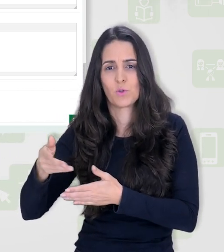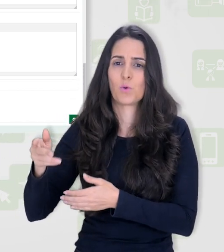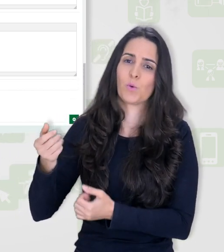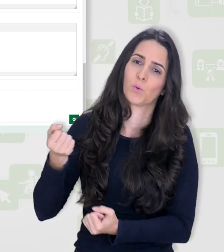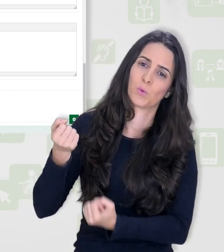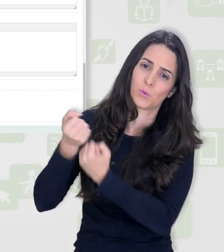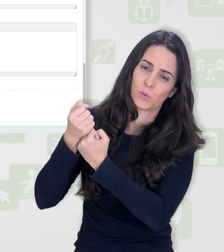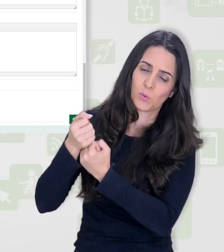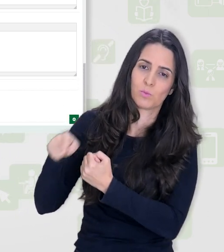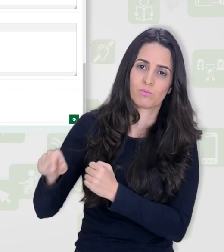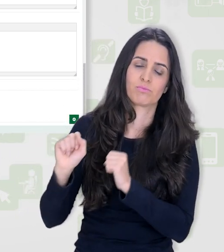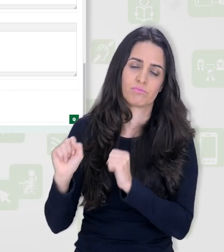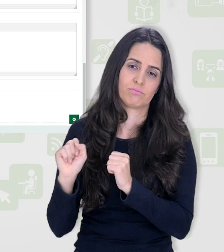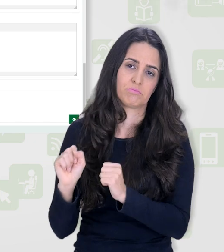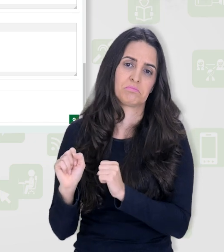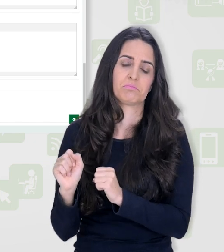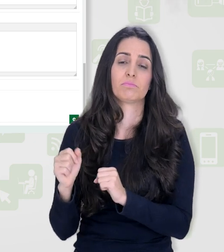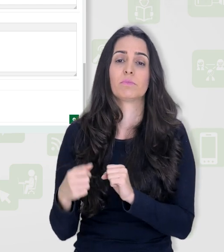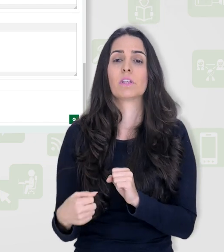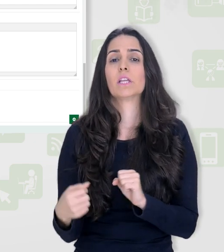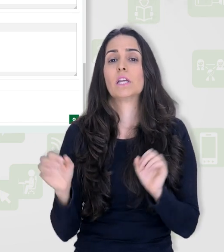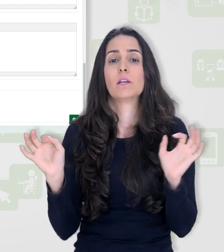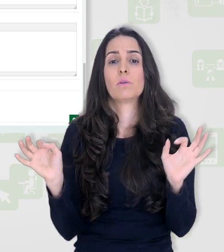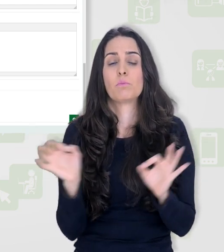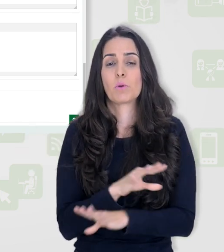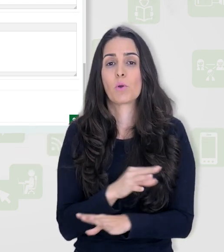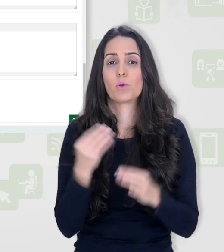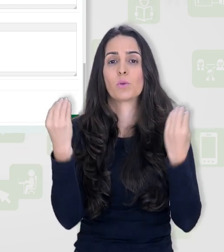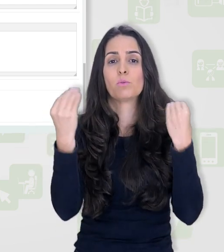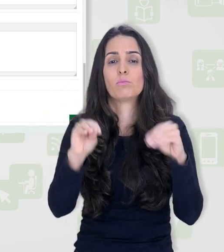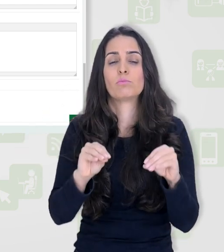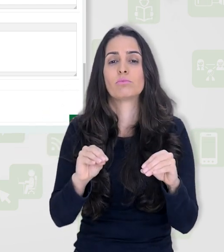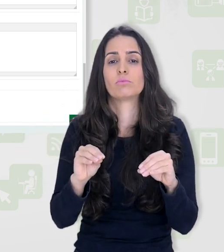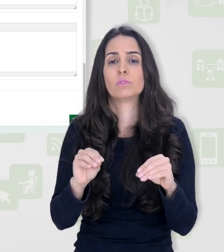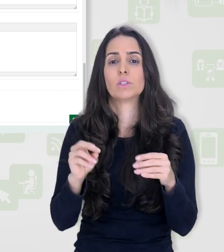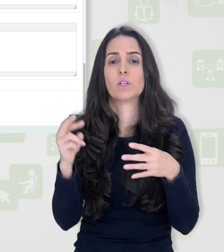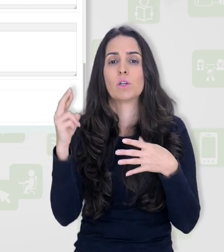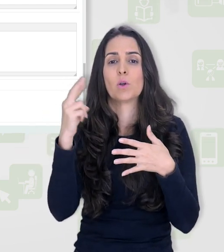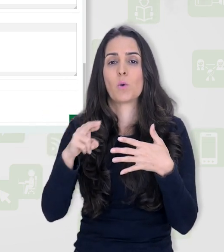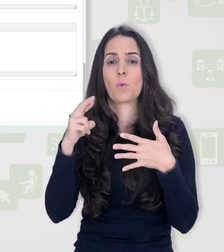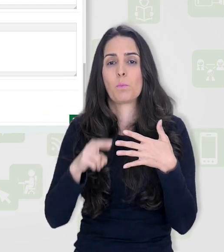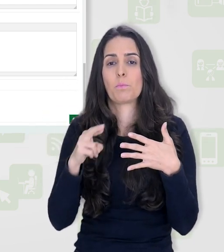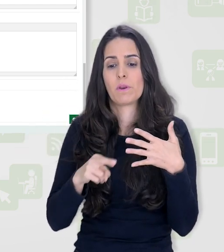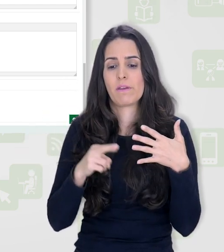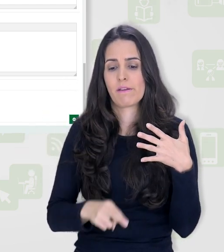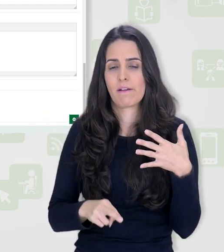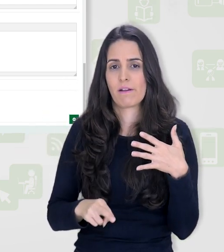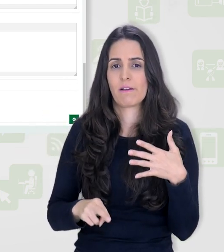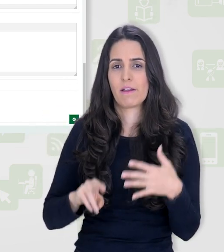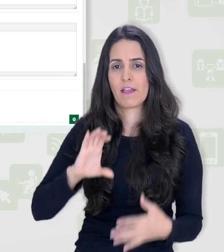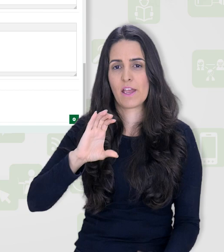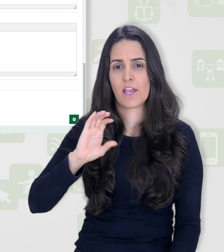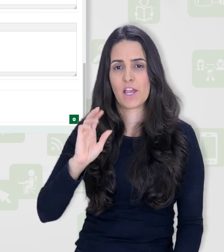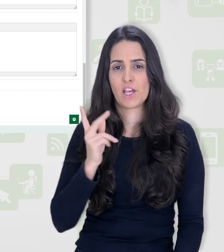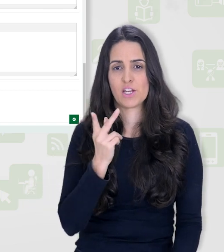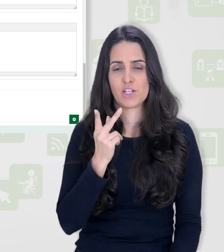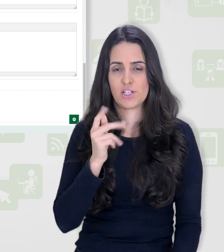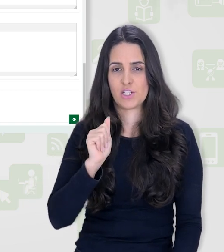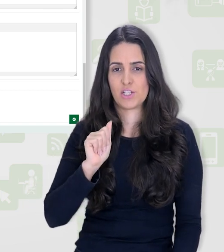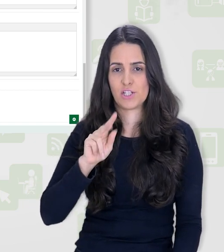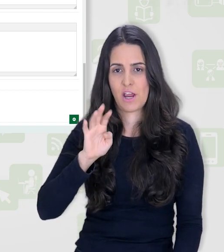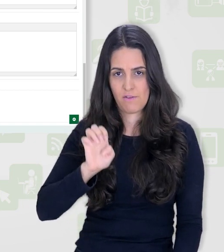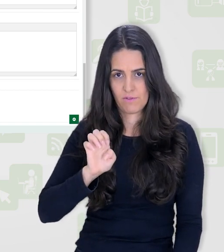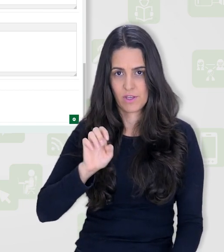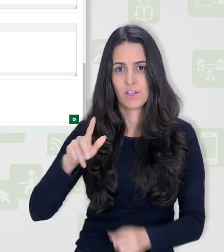tutores ou mediadores, é bem interessante já deixar aqui uma rubrica de correção, uma chave de